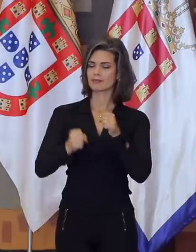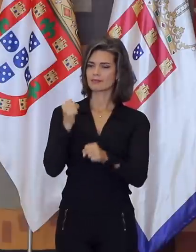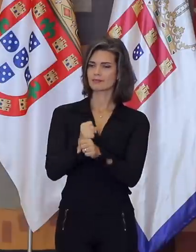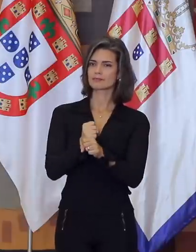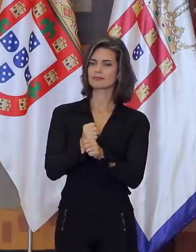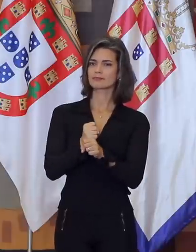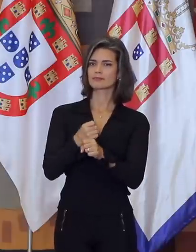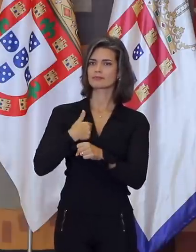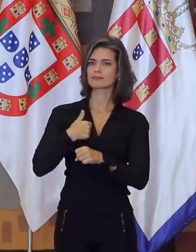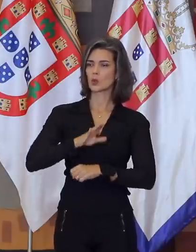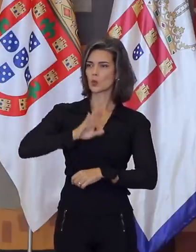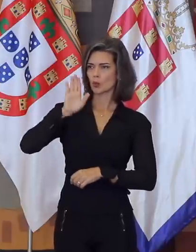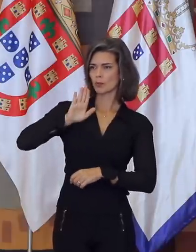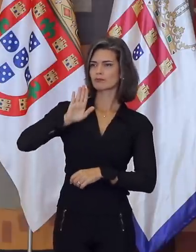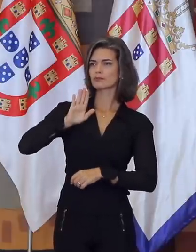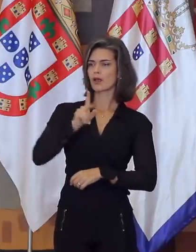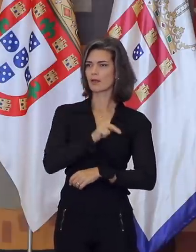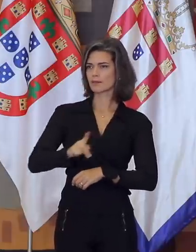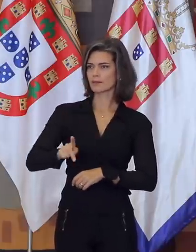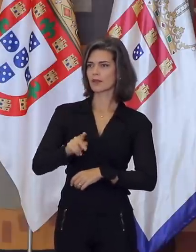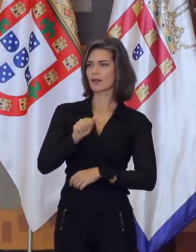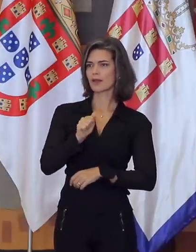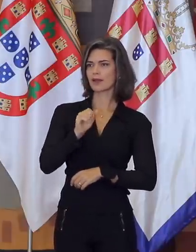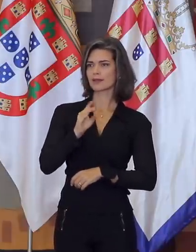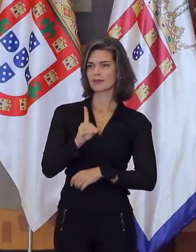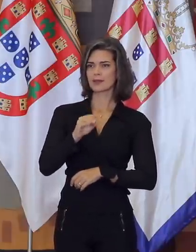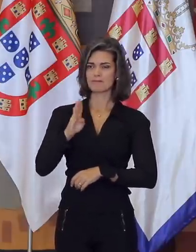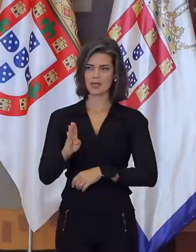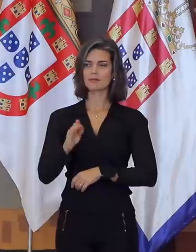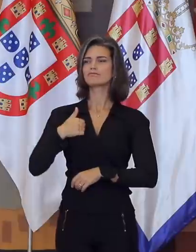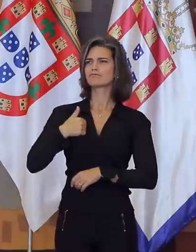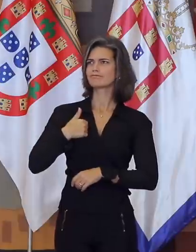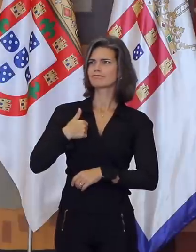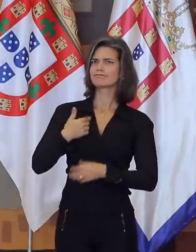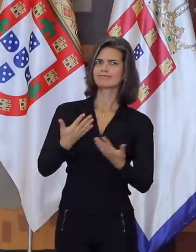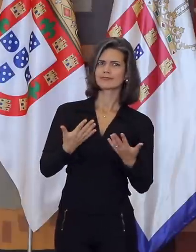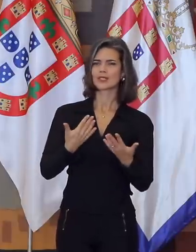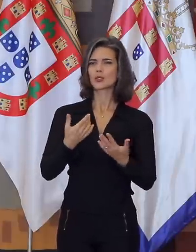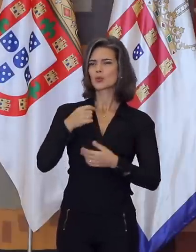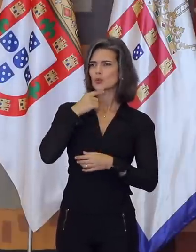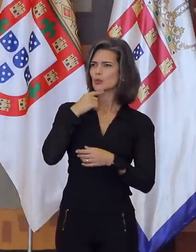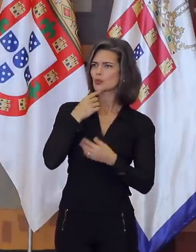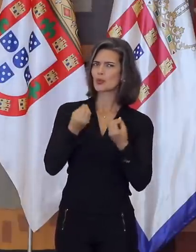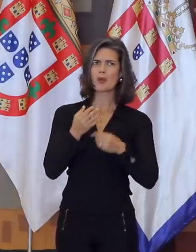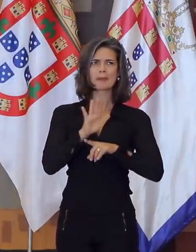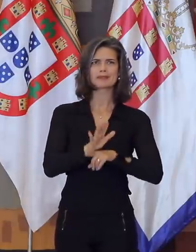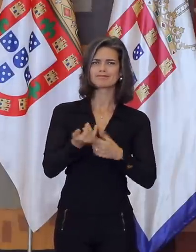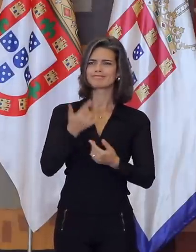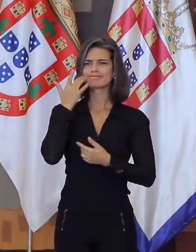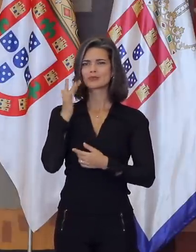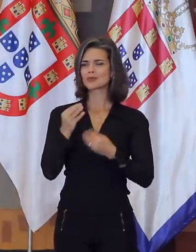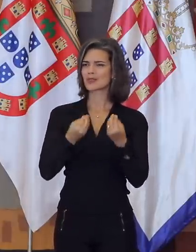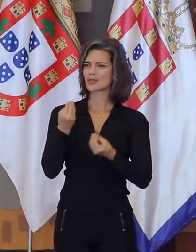me candidatei à presidência da ADB, confesso que não via muito como poderia contribuir para a